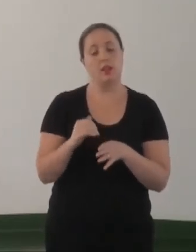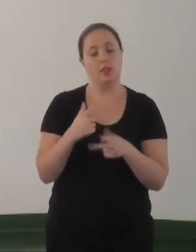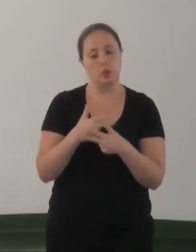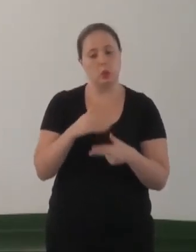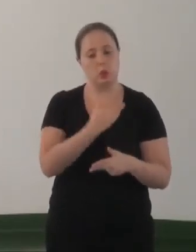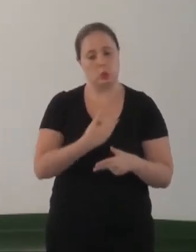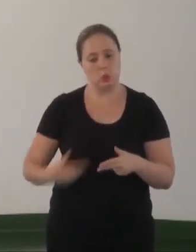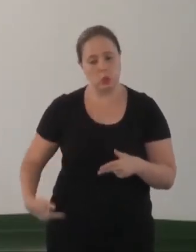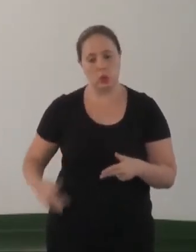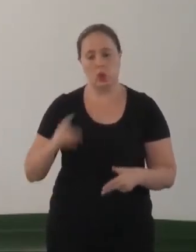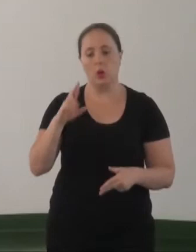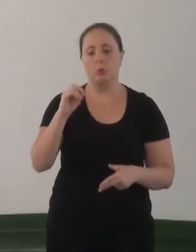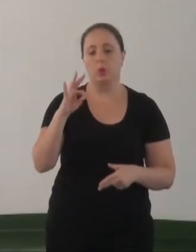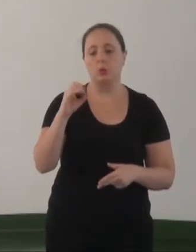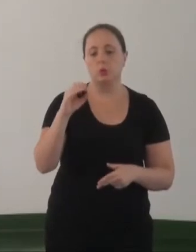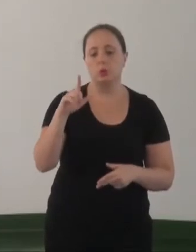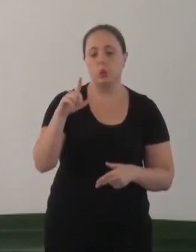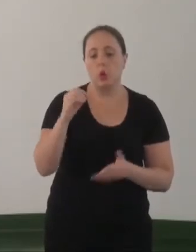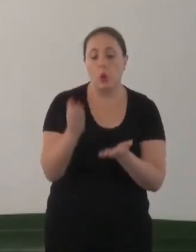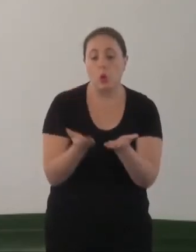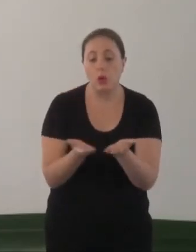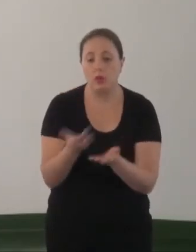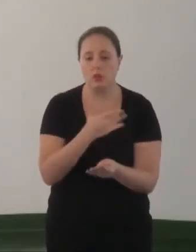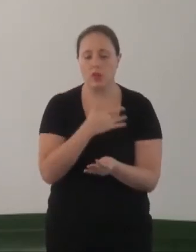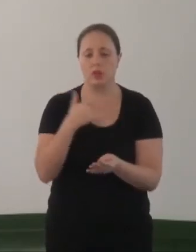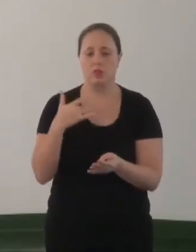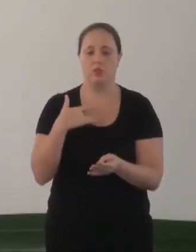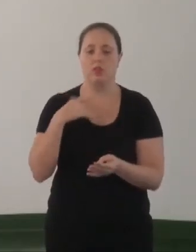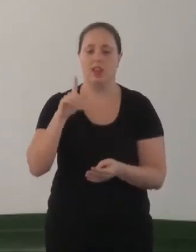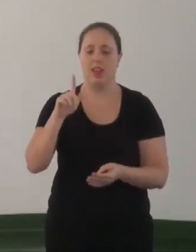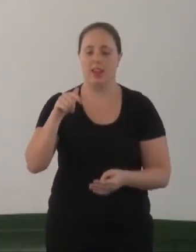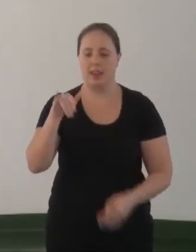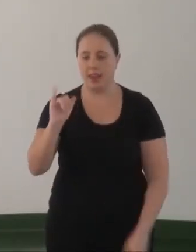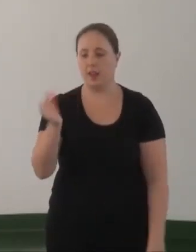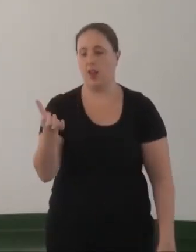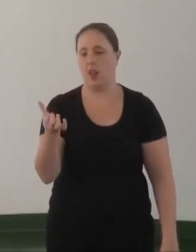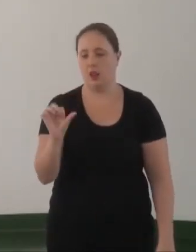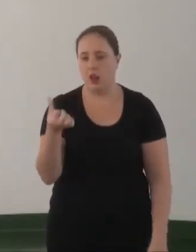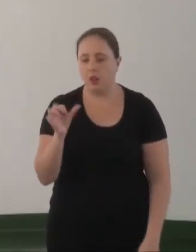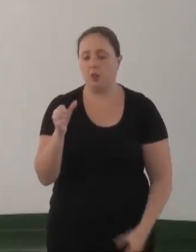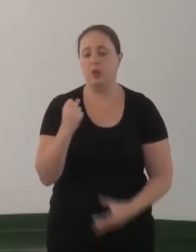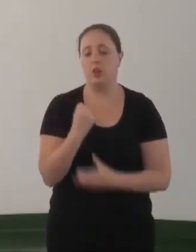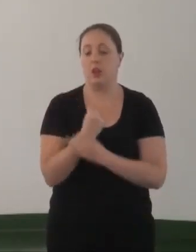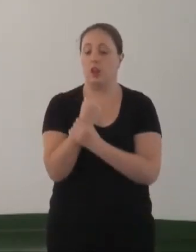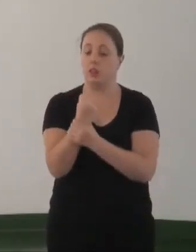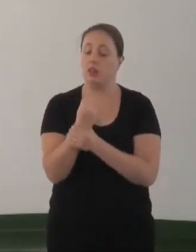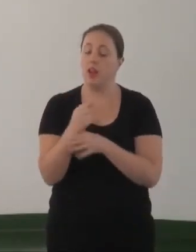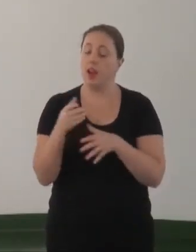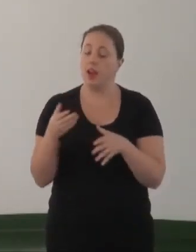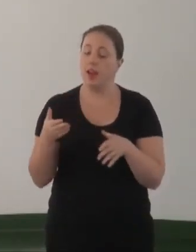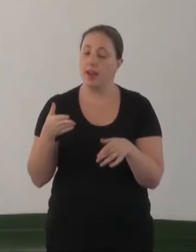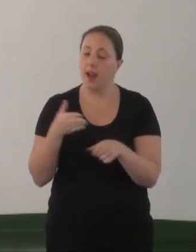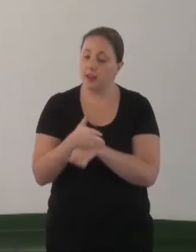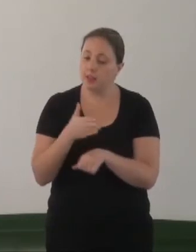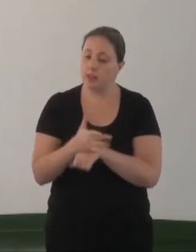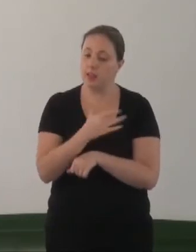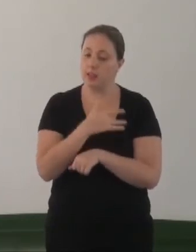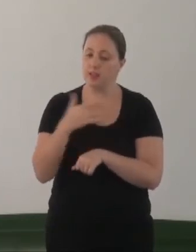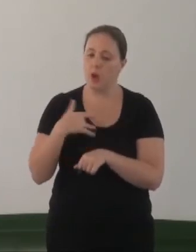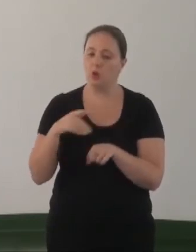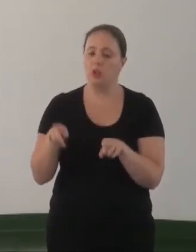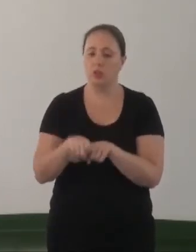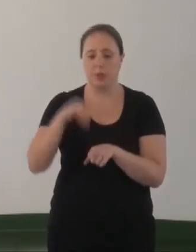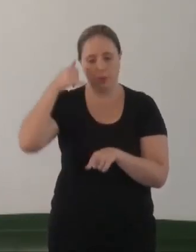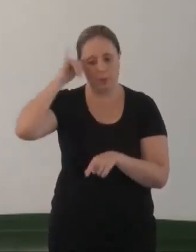protocolos de atendimento a travestis e gays vítimas de crimes sexuais, assegurando acesso à assistência à saúde, especialmente à prevenção da